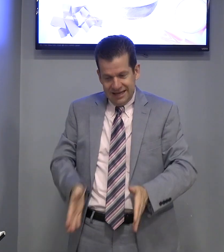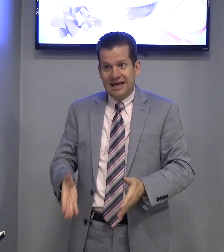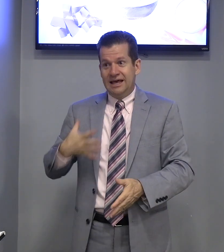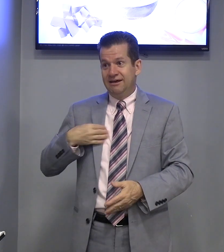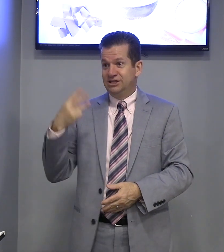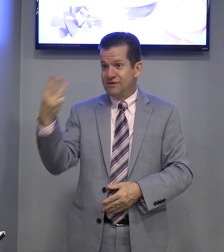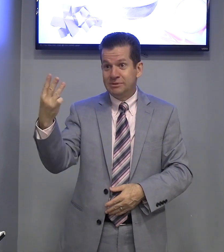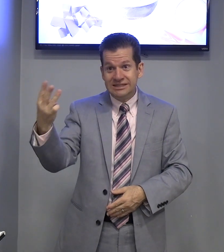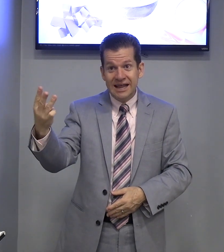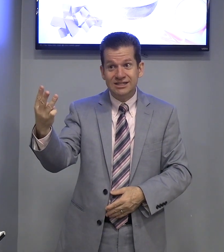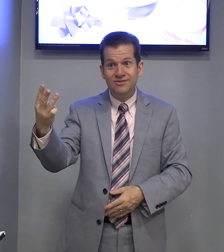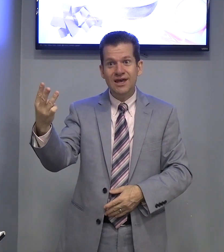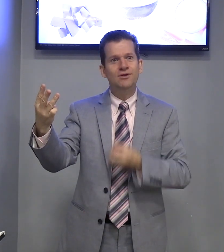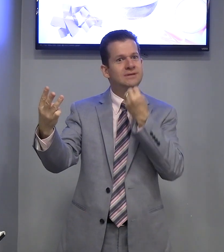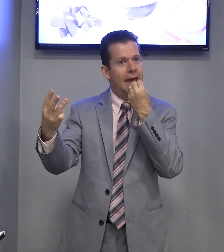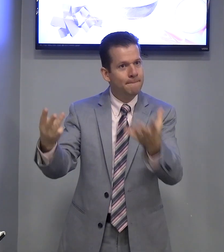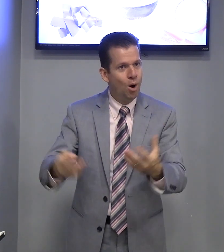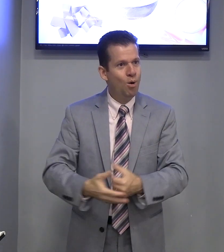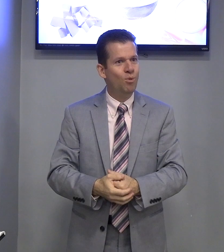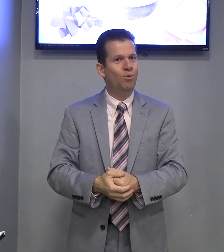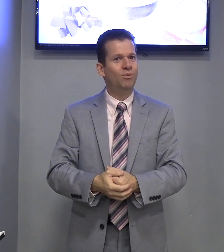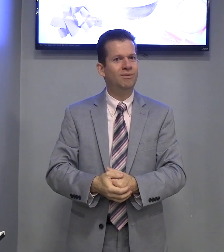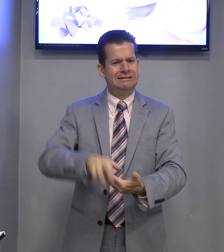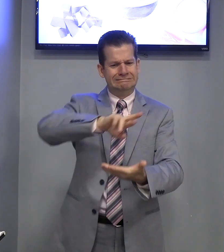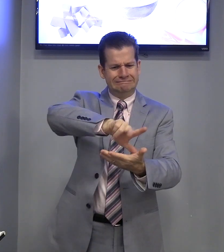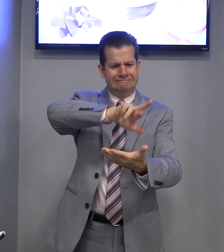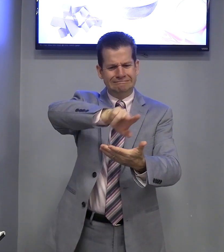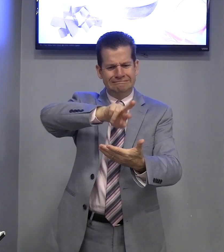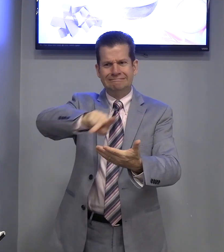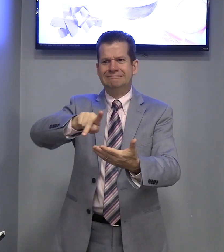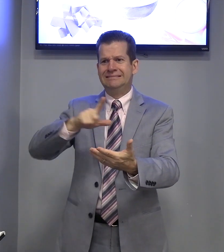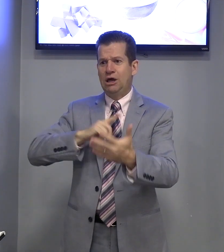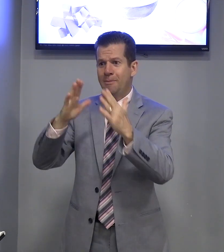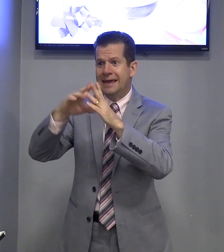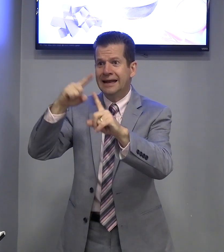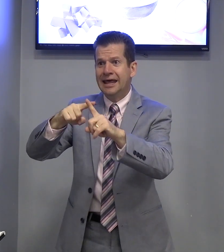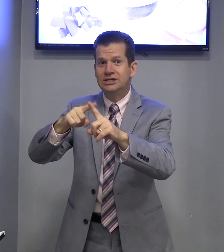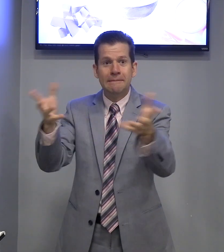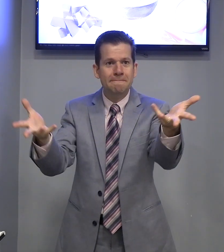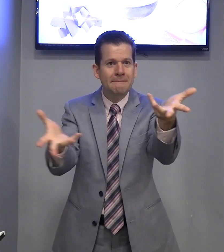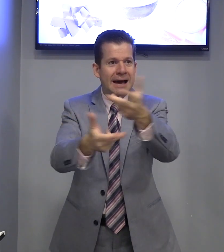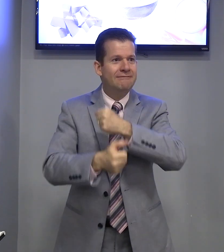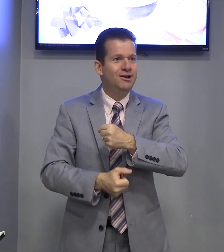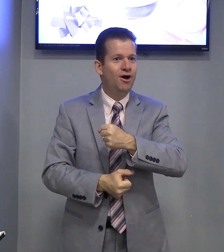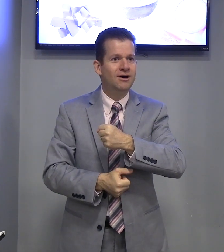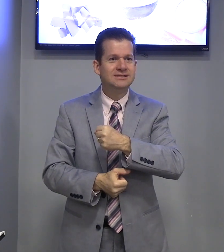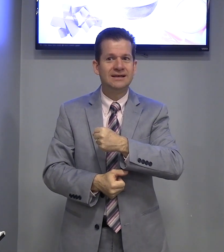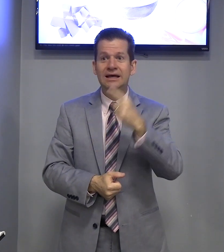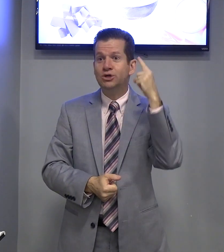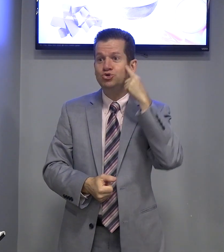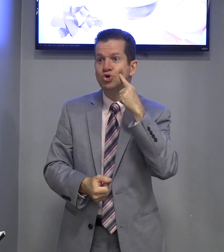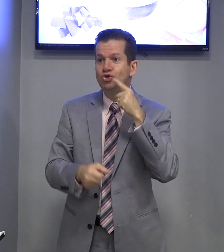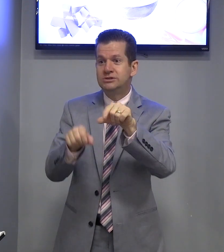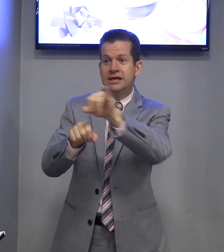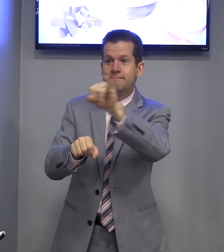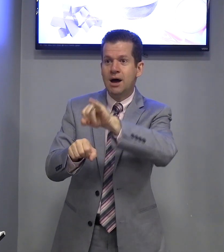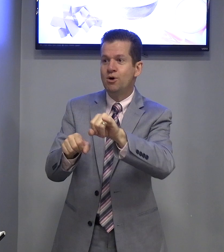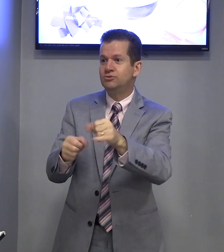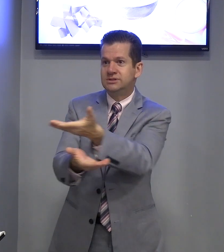tivemos três filhos. É bom. Tem uma igreja maravilhosa. Surdos irmãos.